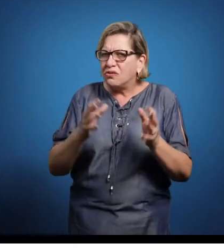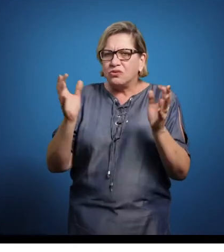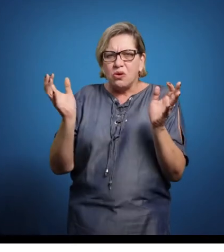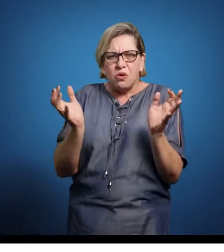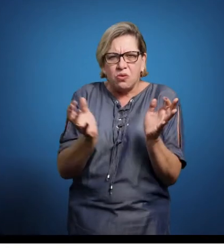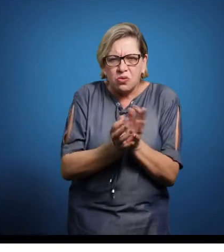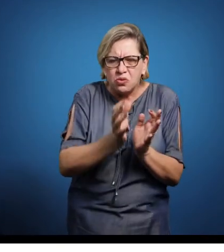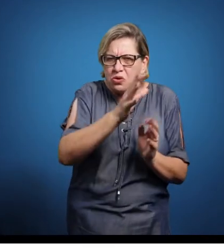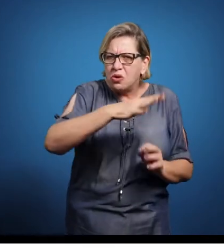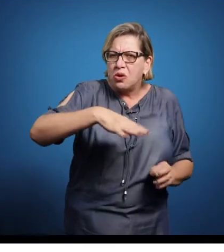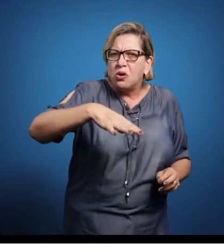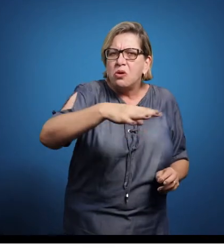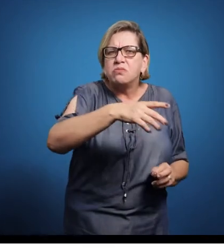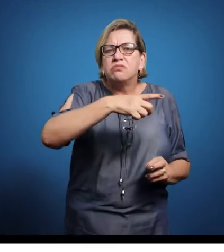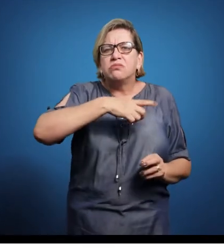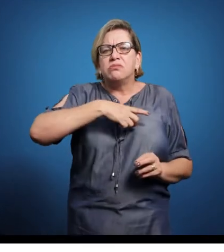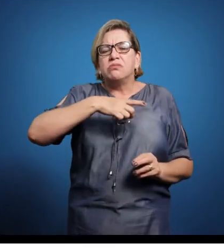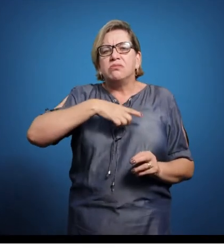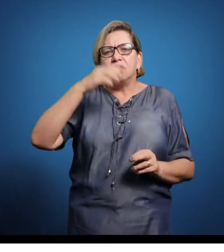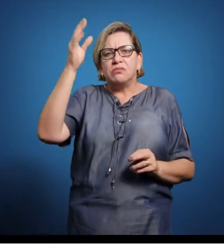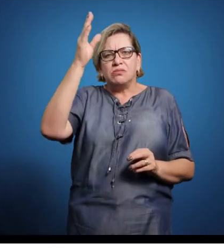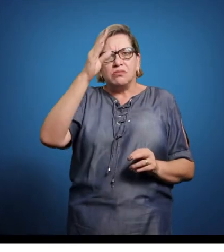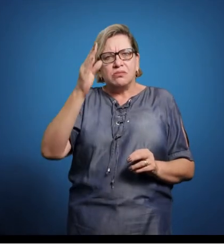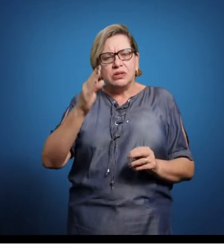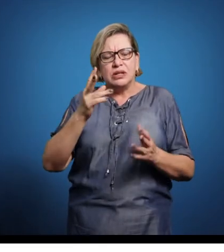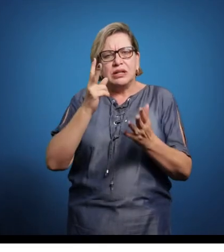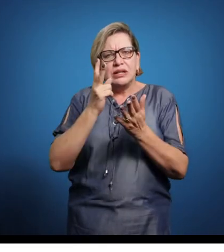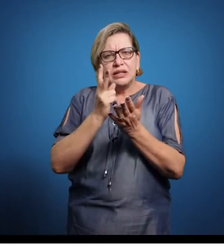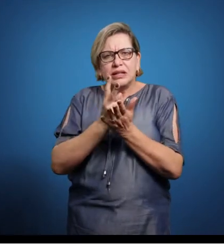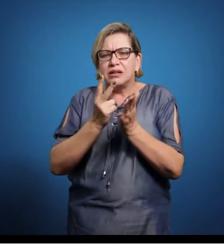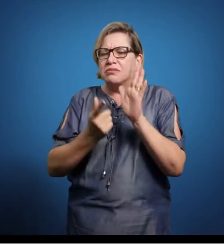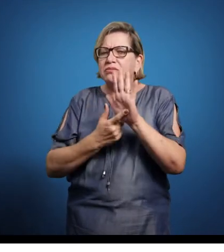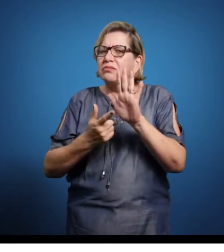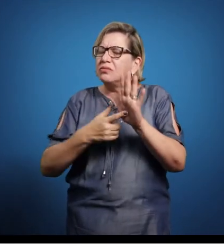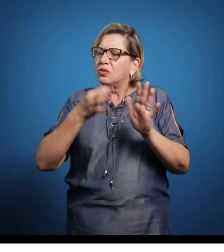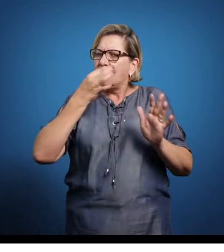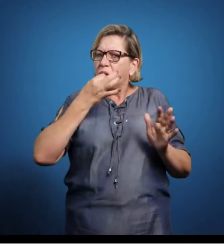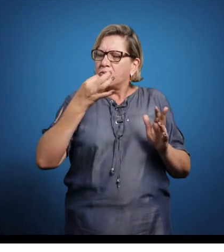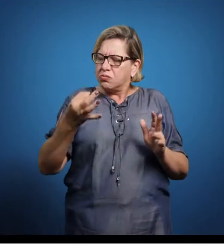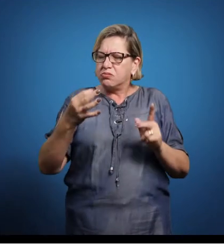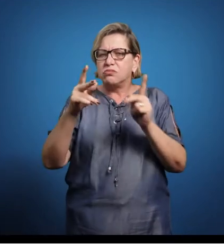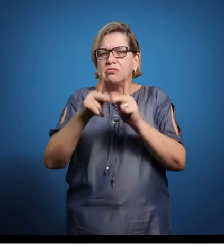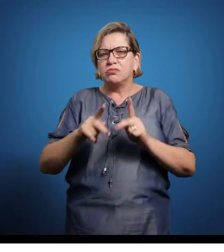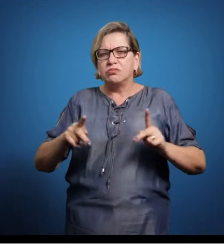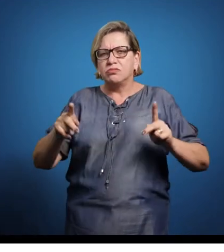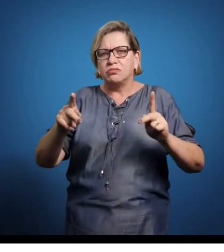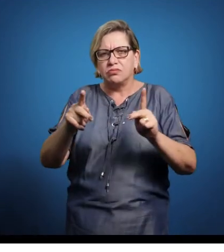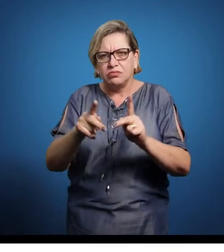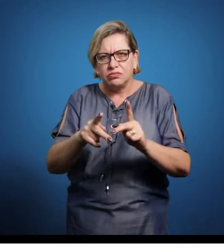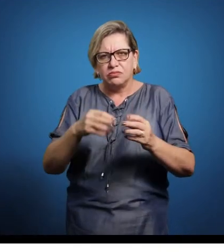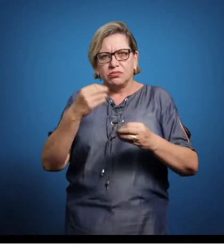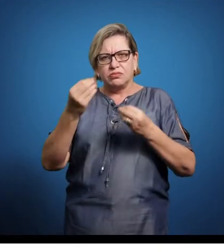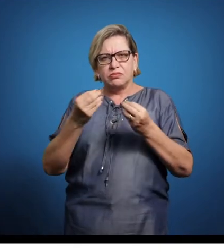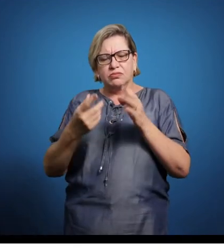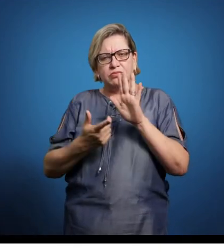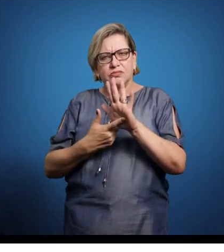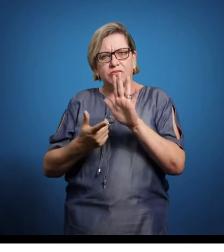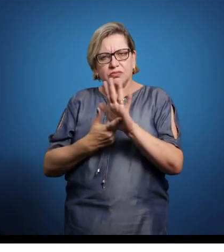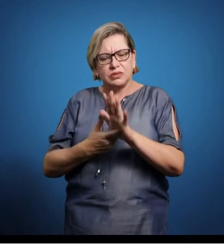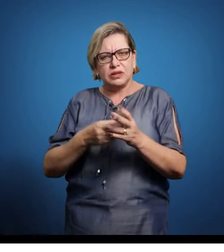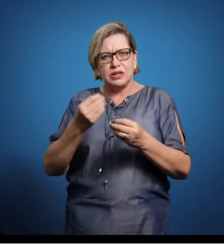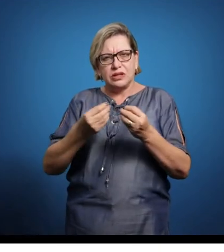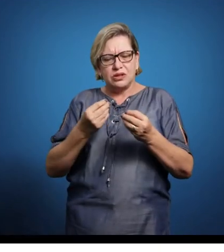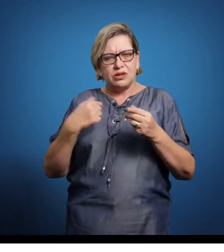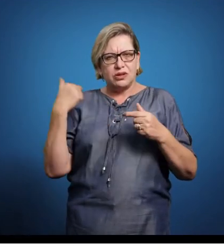pressão existentes, pautando a opinião pública de forma legítima, até com alguns estudos. A gente vai